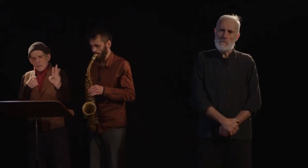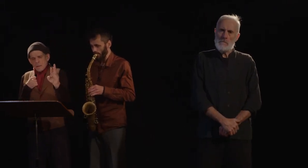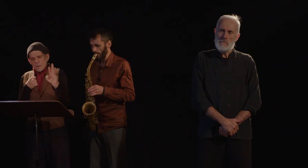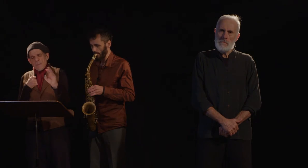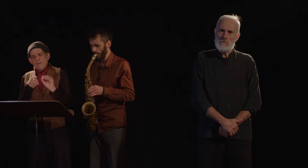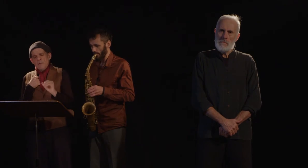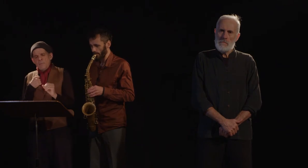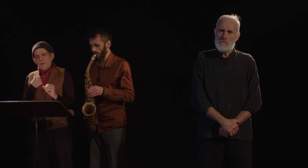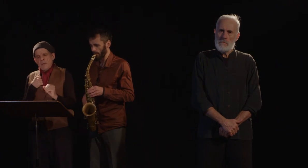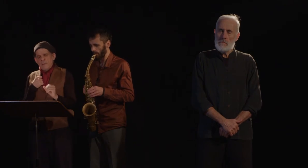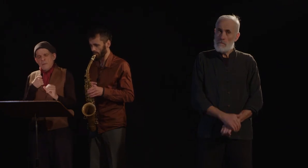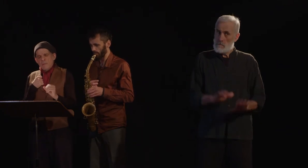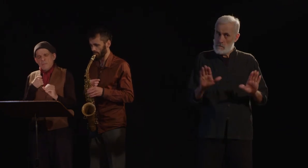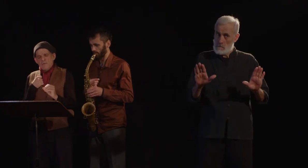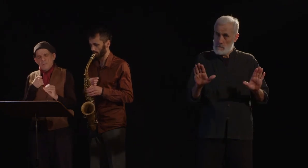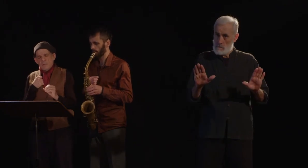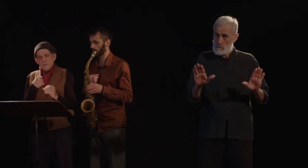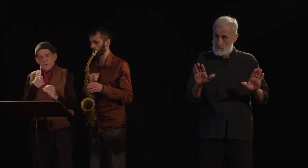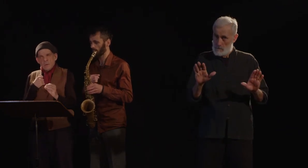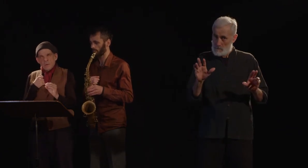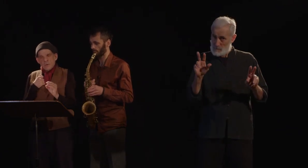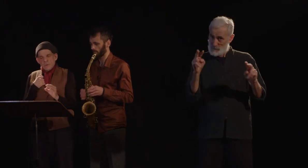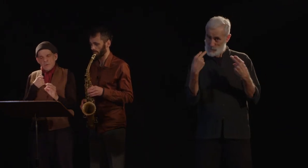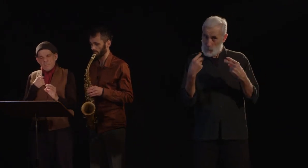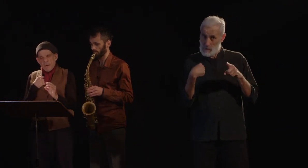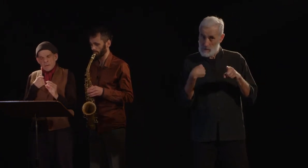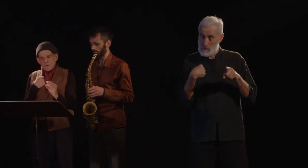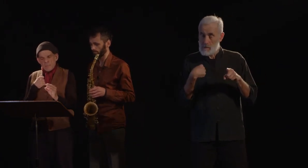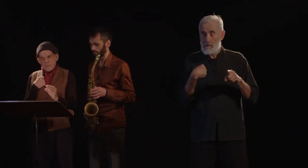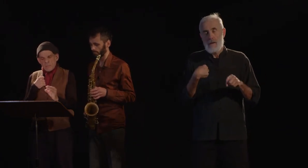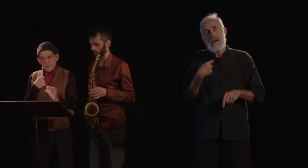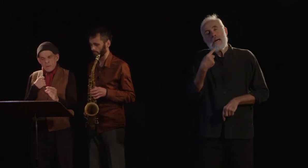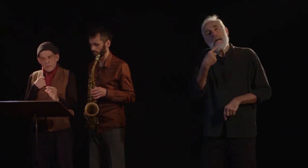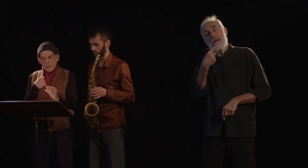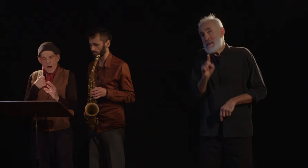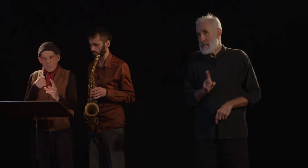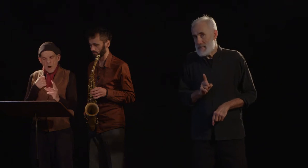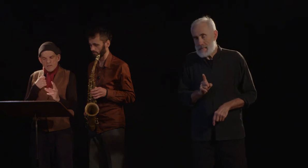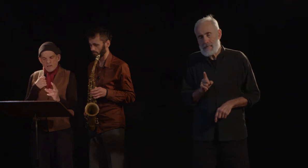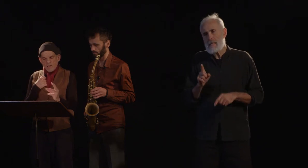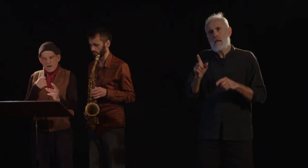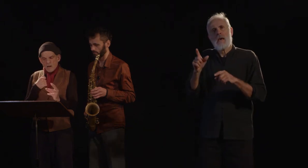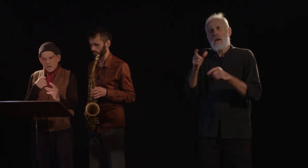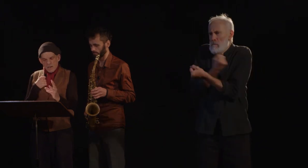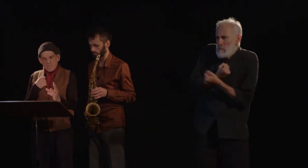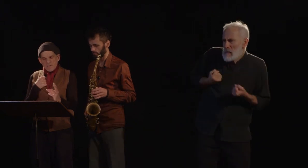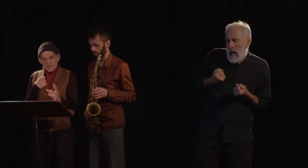Remarquez-le bien, messieurs, je ne dis pas diminuer, amoindrir, limiter,